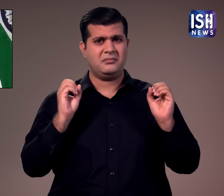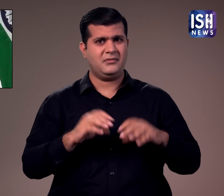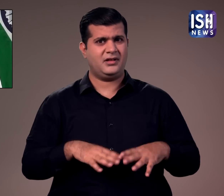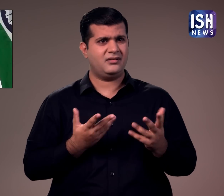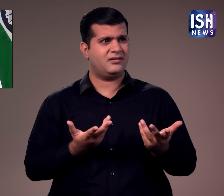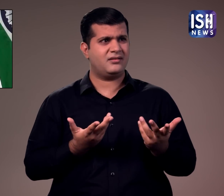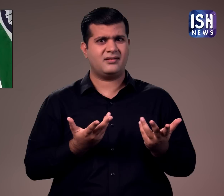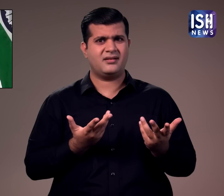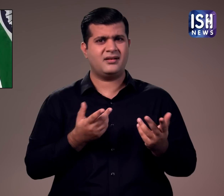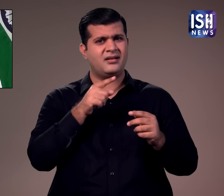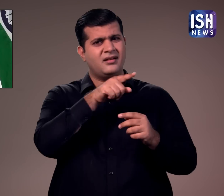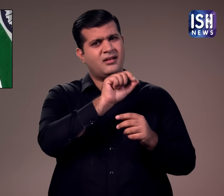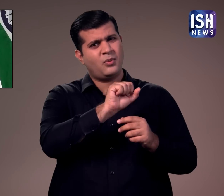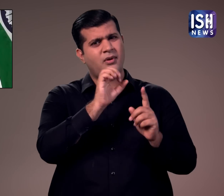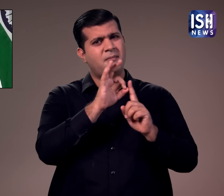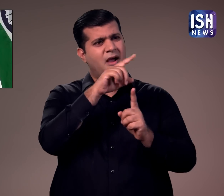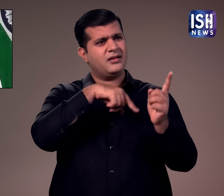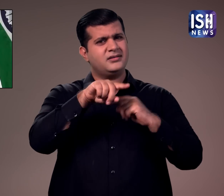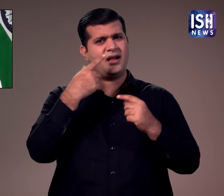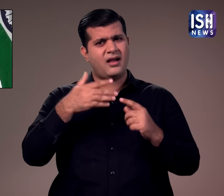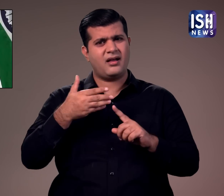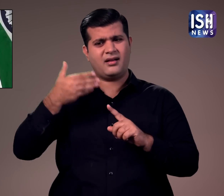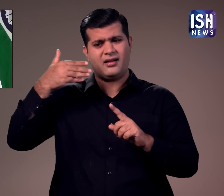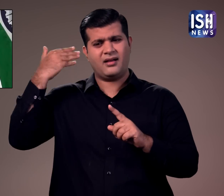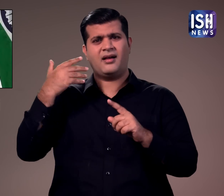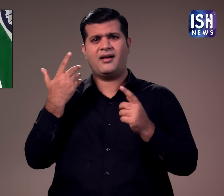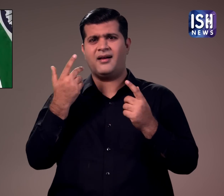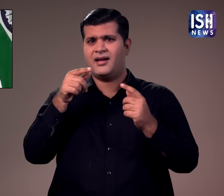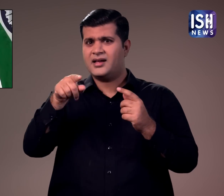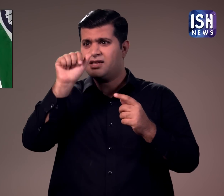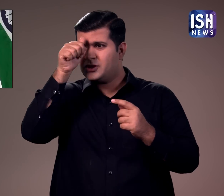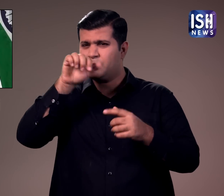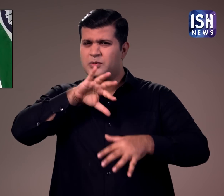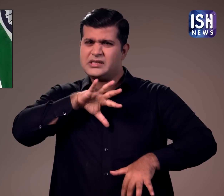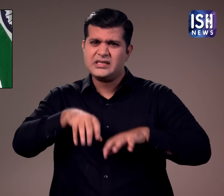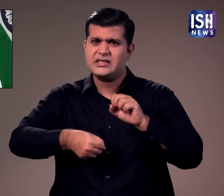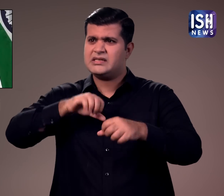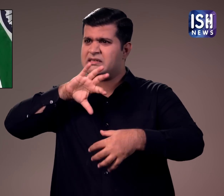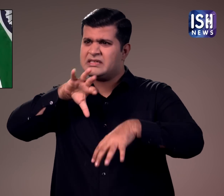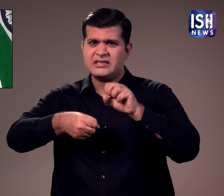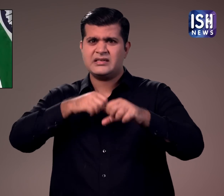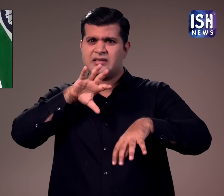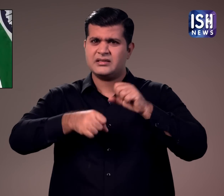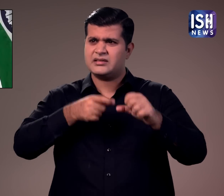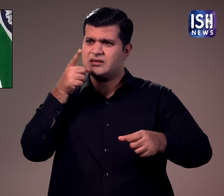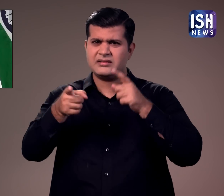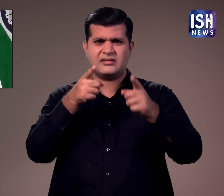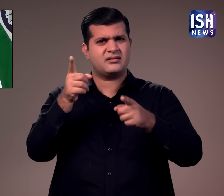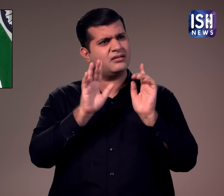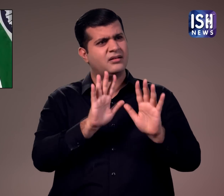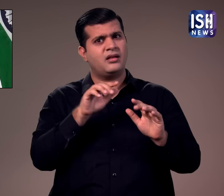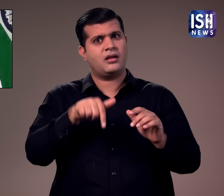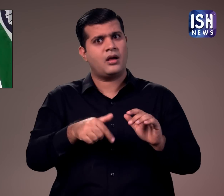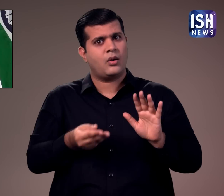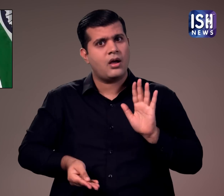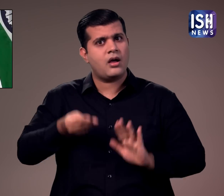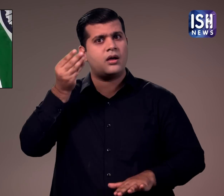समुदाई को अक्सर, लक्षित हम लोग और यातनाओं का सामना करना पड़ता है। अब एक